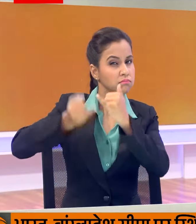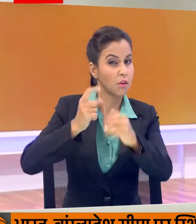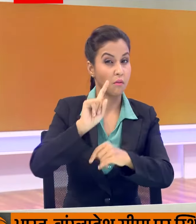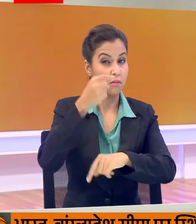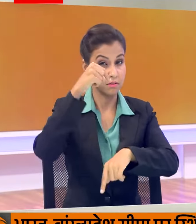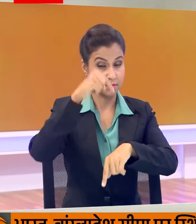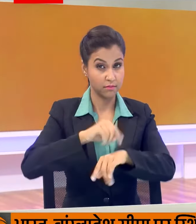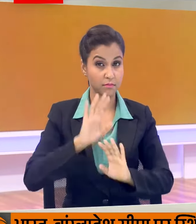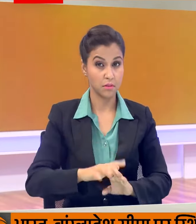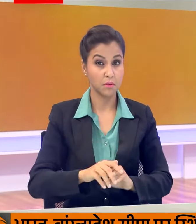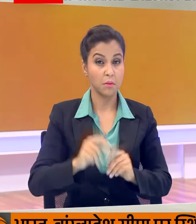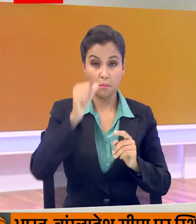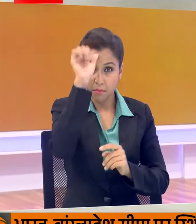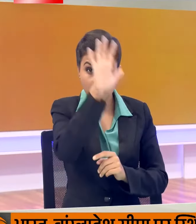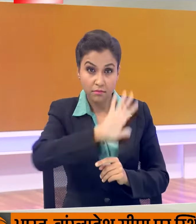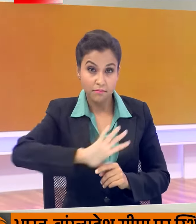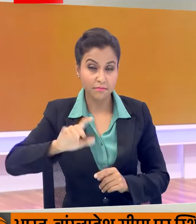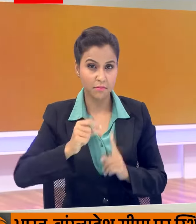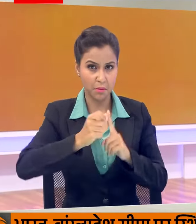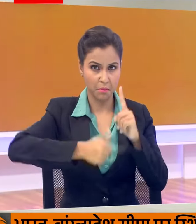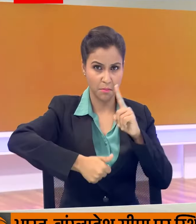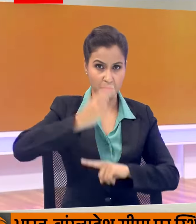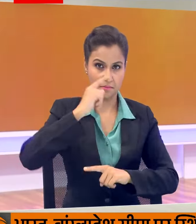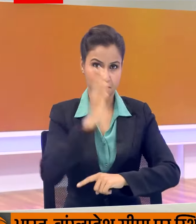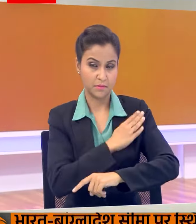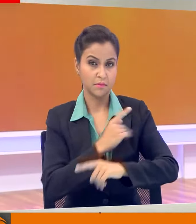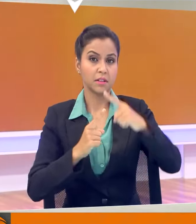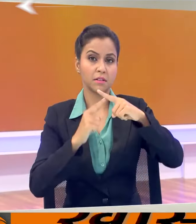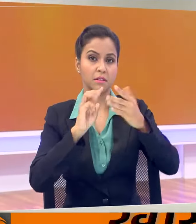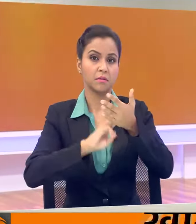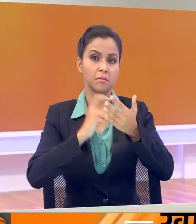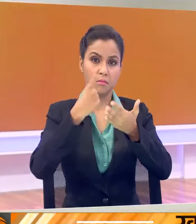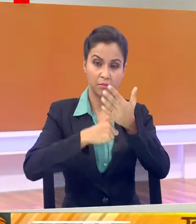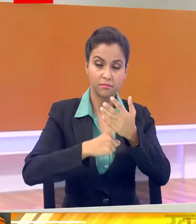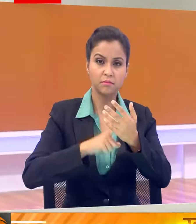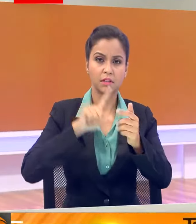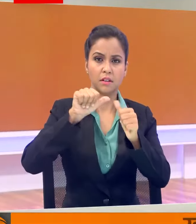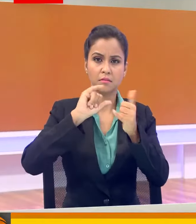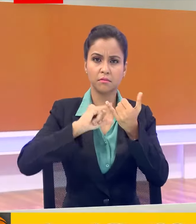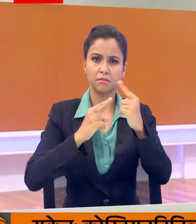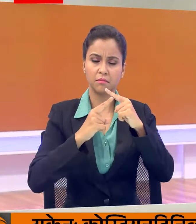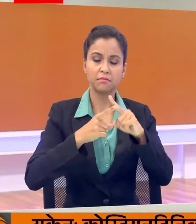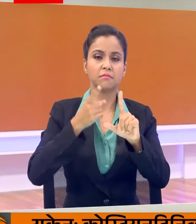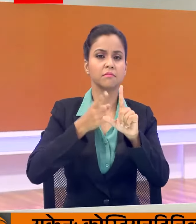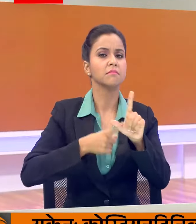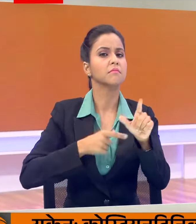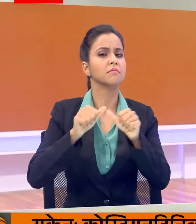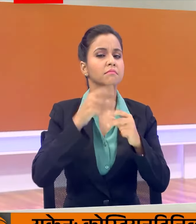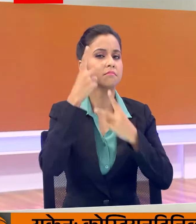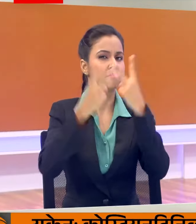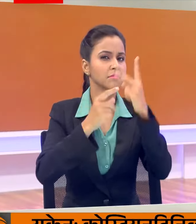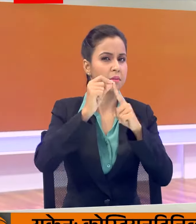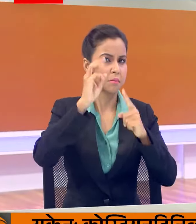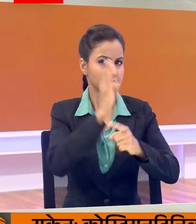पहली बार है जब कोई भारतिय राश्ट्रा धेक्ष तिमोर लस्ते की यात्रा करेगा अपने प्रवास के दौरान राश्ट्रपती मुर्मू अपने